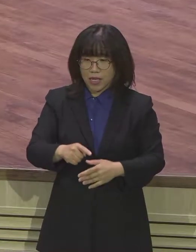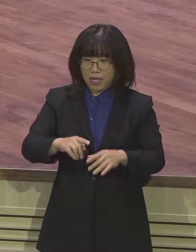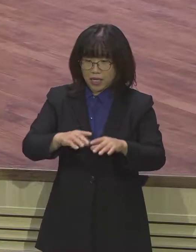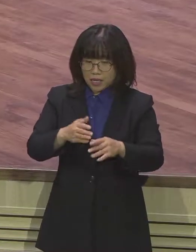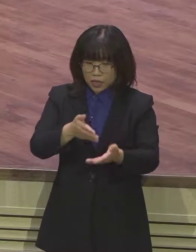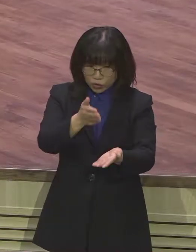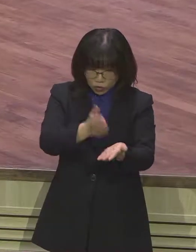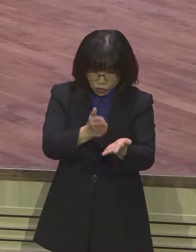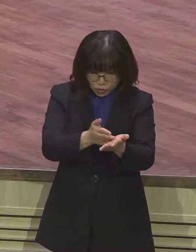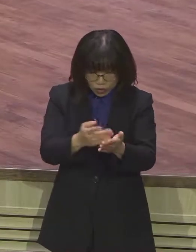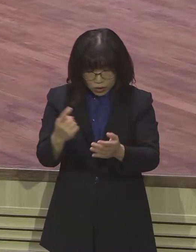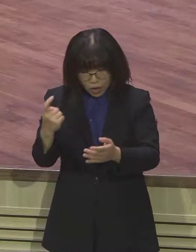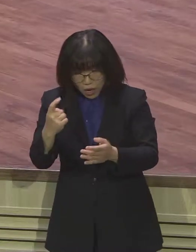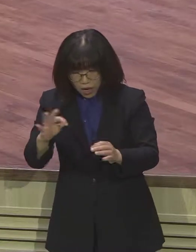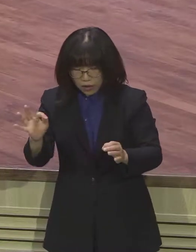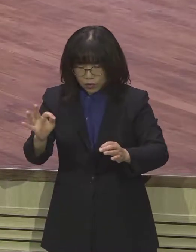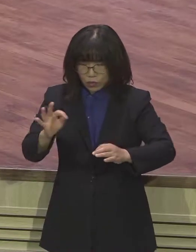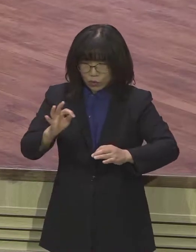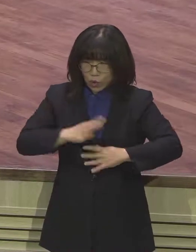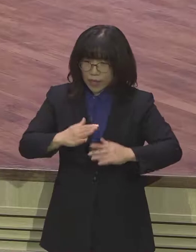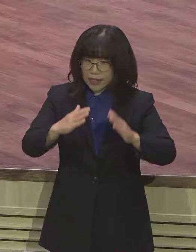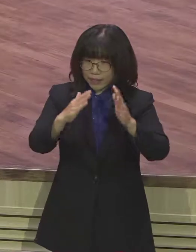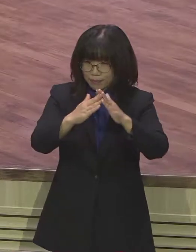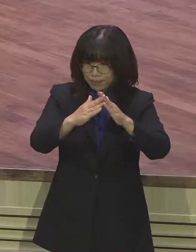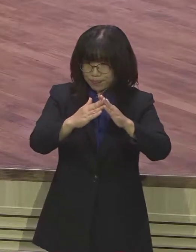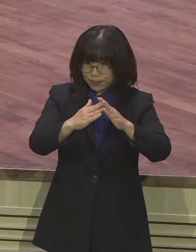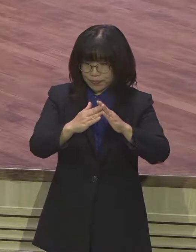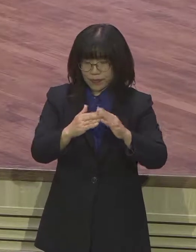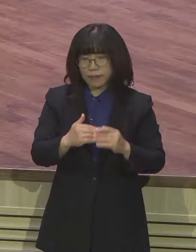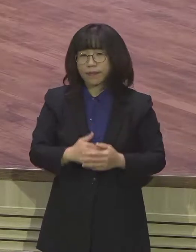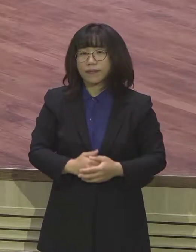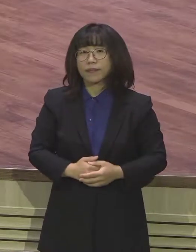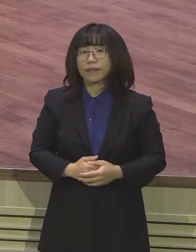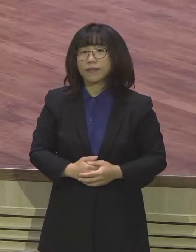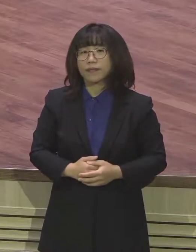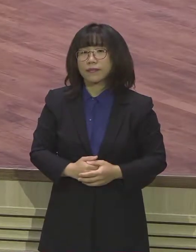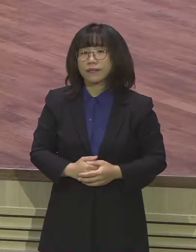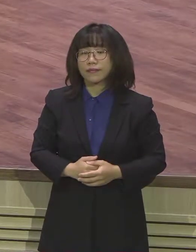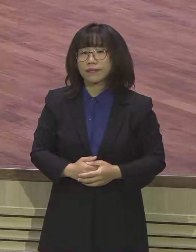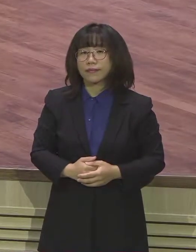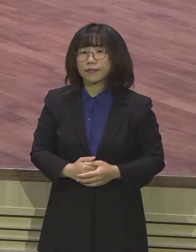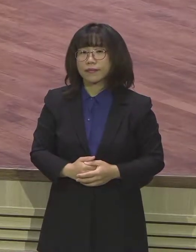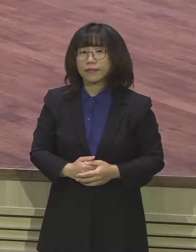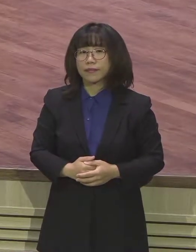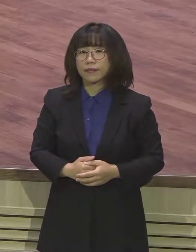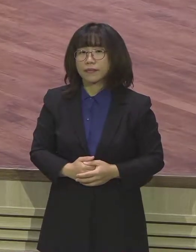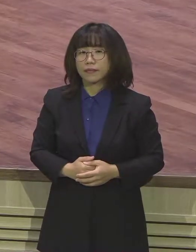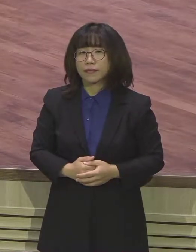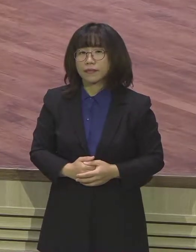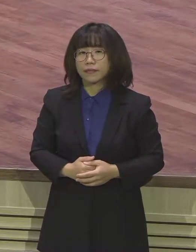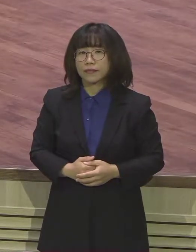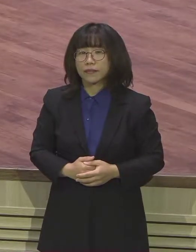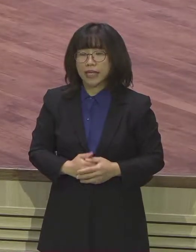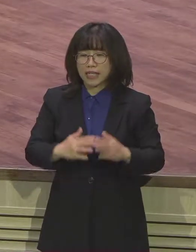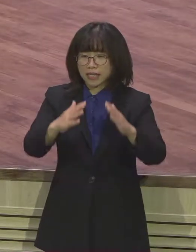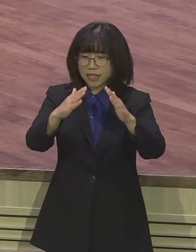놀래가지고 저희 동네로 이제 왔거든요. 교대역에 왔는데 진짜 교대역에 아수라장이 되어 있었어요.